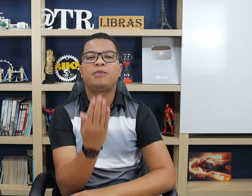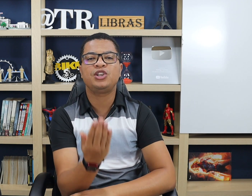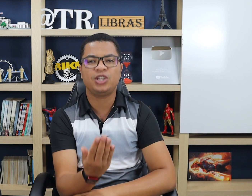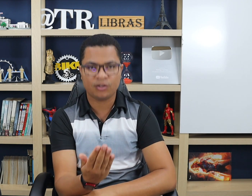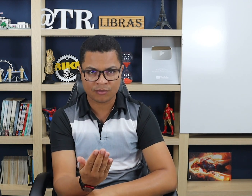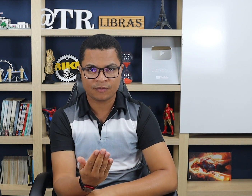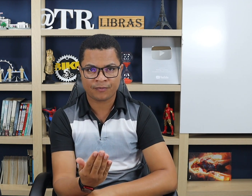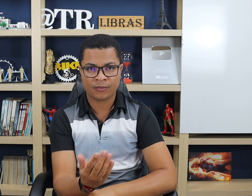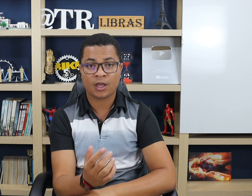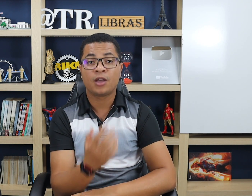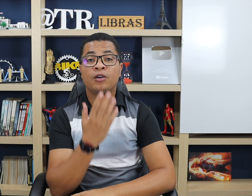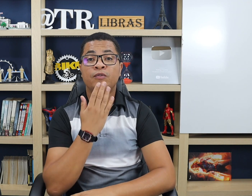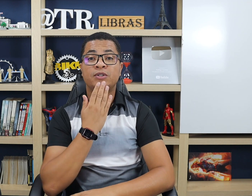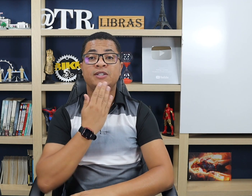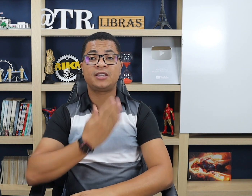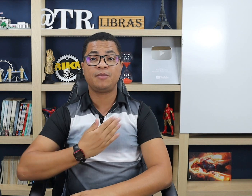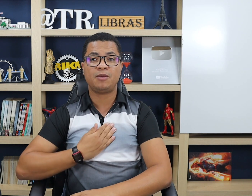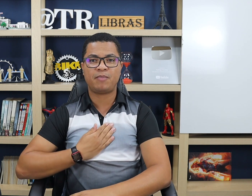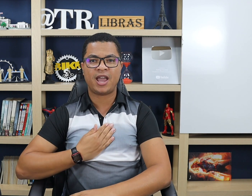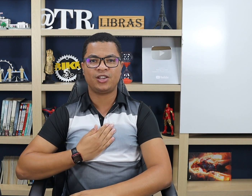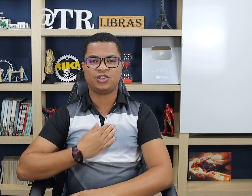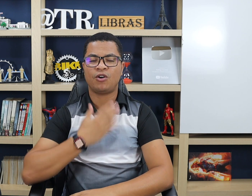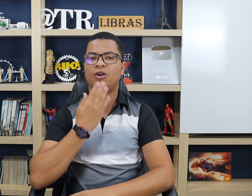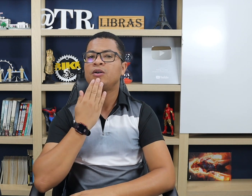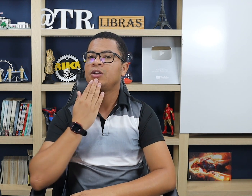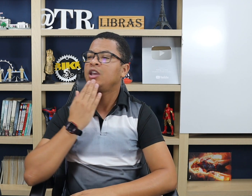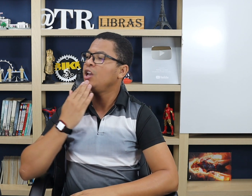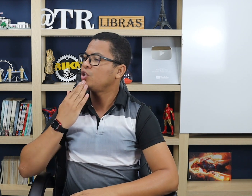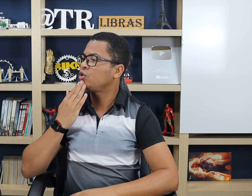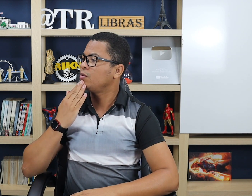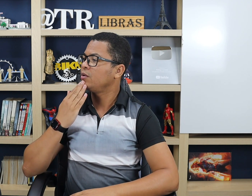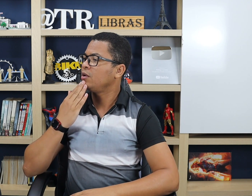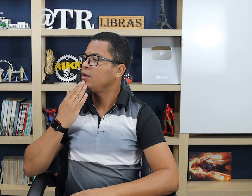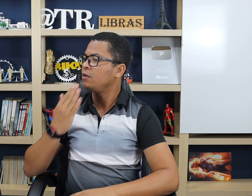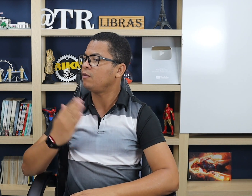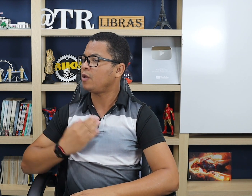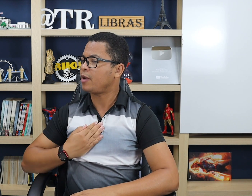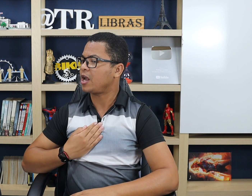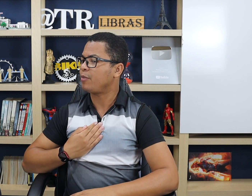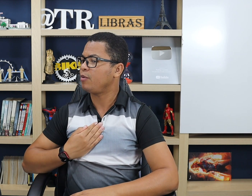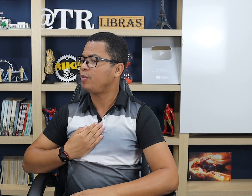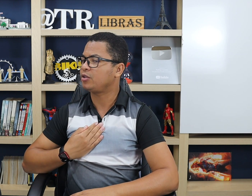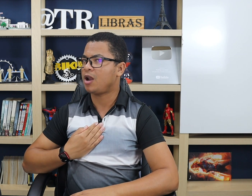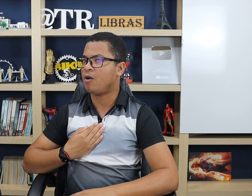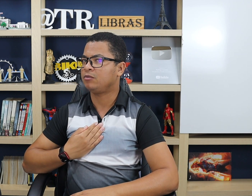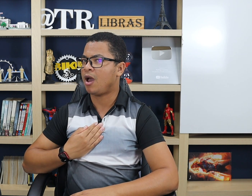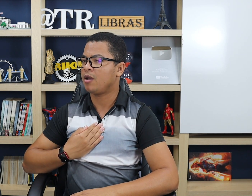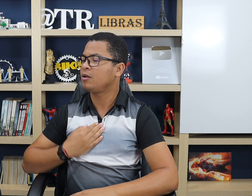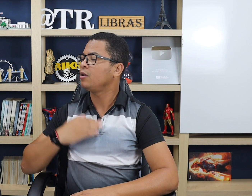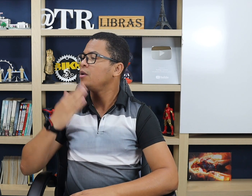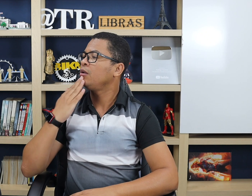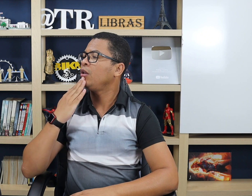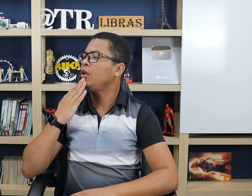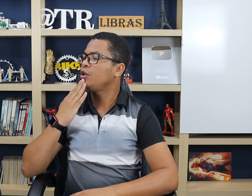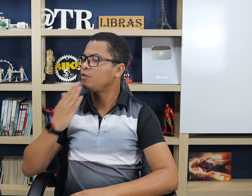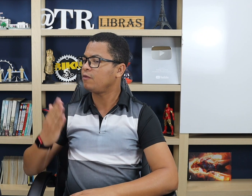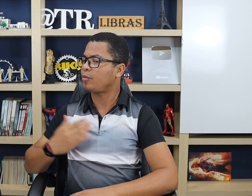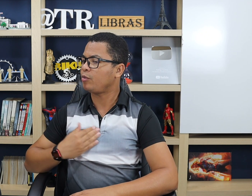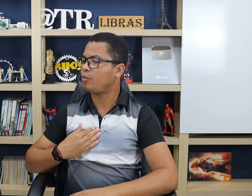pedindo. Você me pede, ó. Queixo, vem pra cá pro meu peitoral, tá? Queixo, vem pro meu